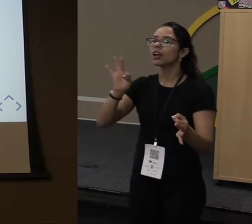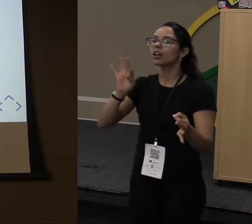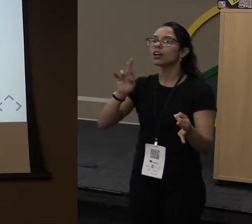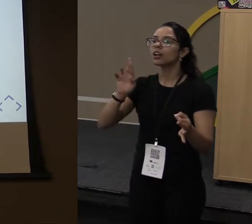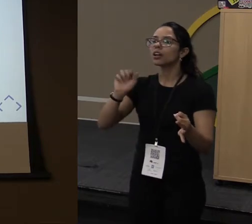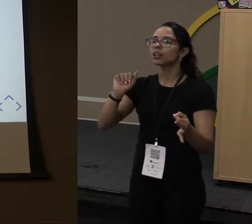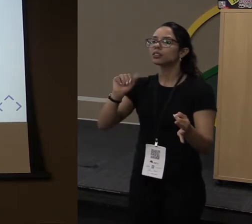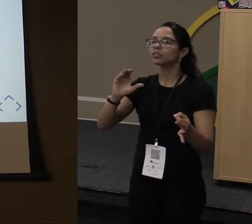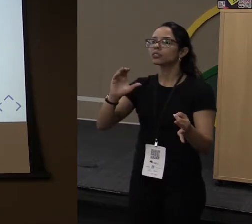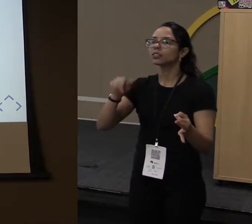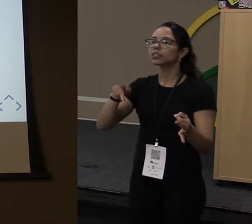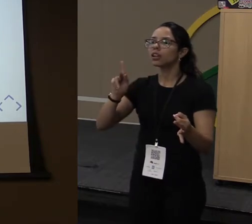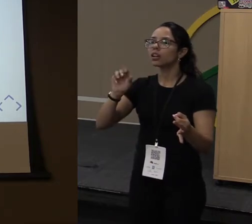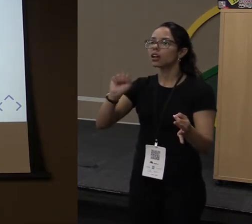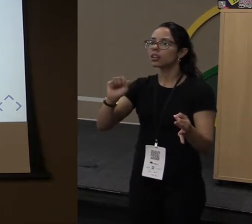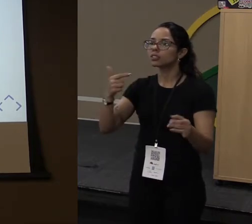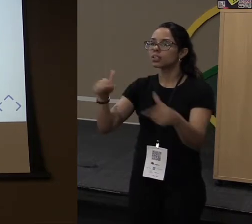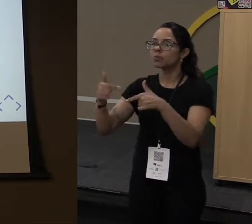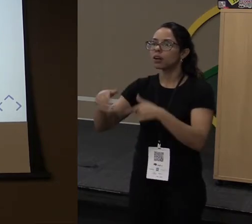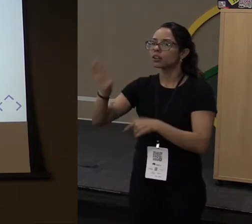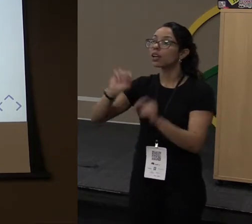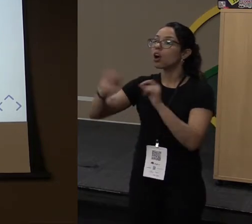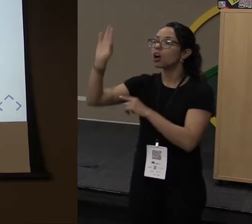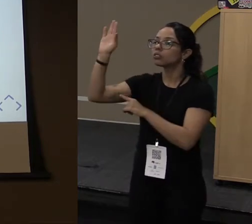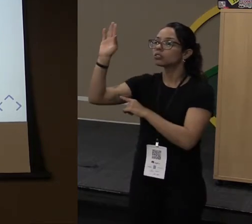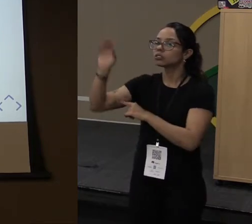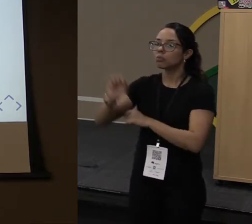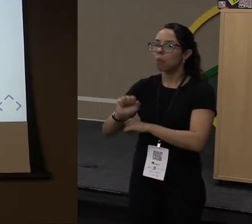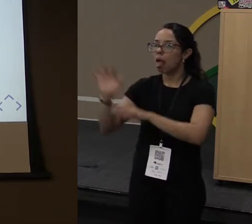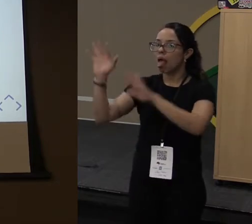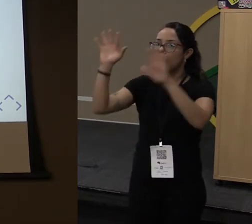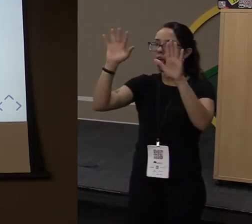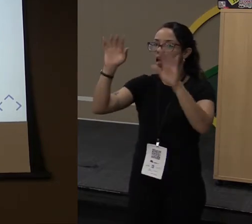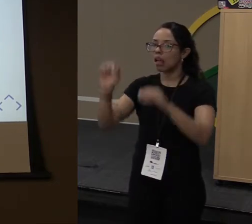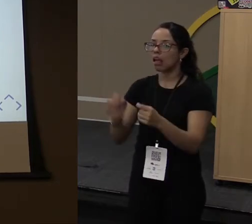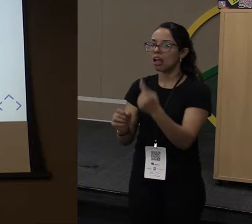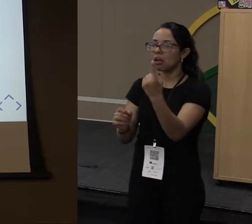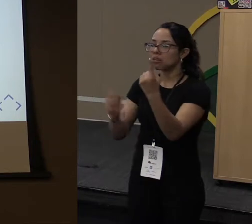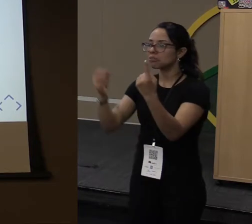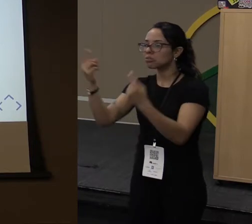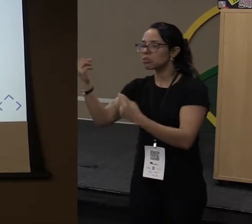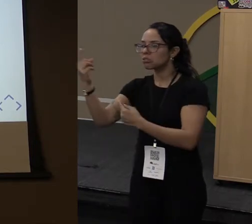Quem aqui gosta de mexer com threads? Tirando esses dois, três, quatro malucos.